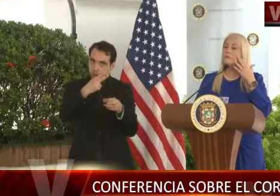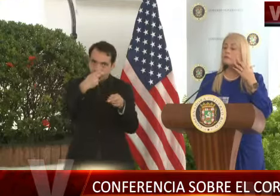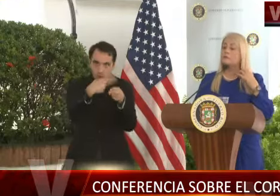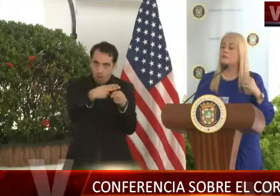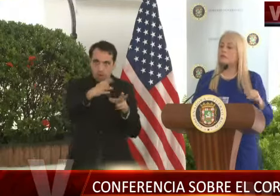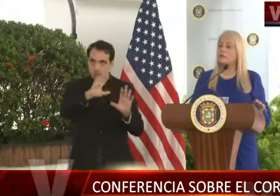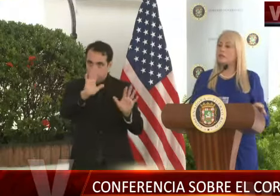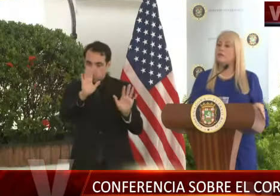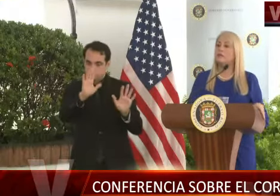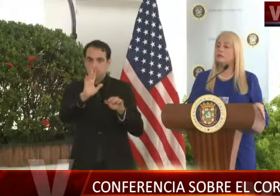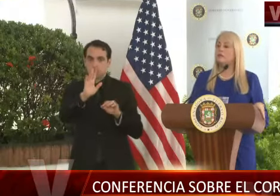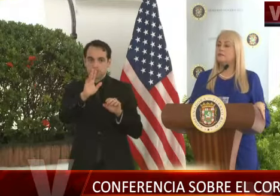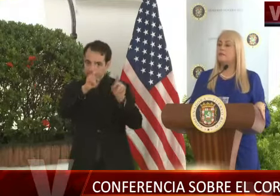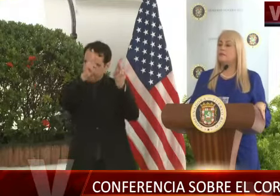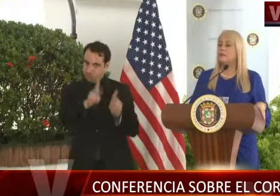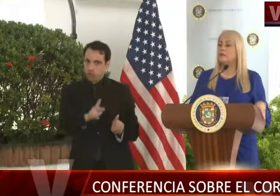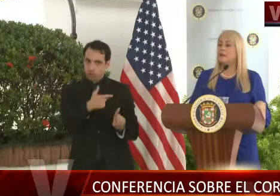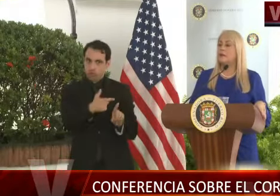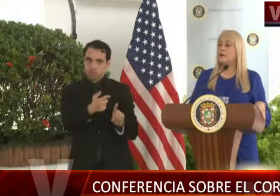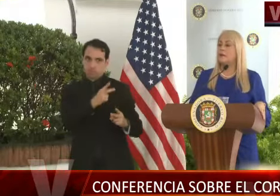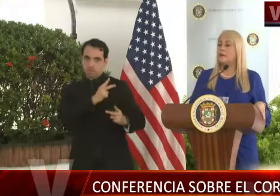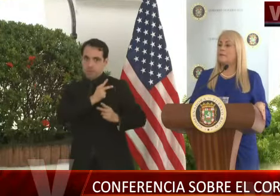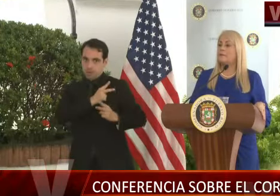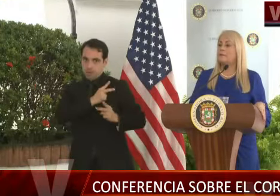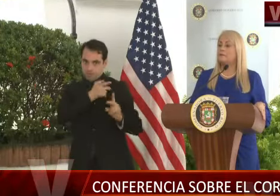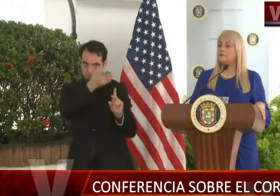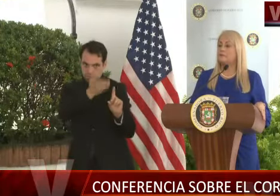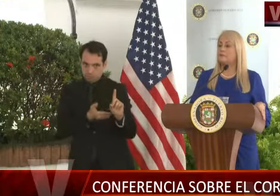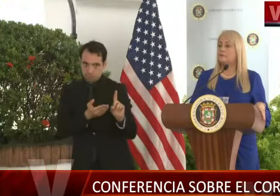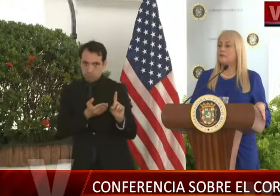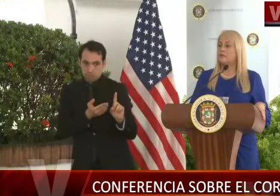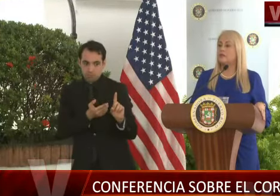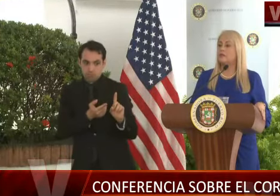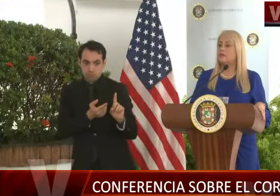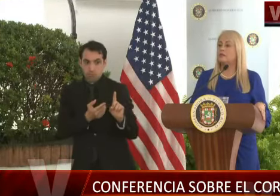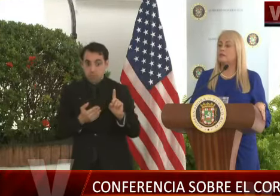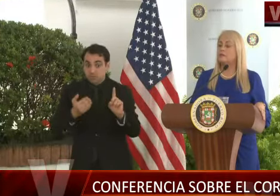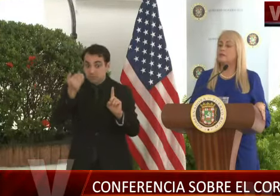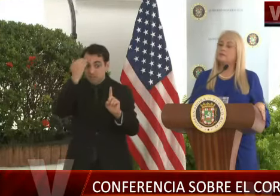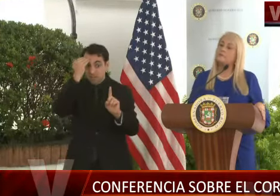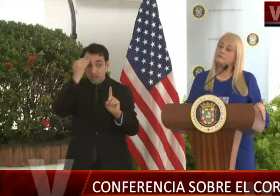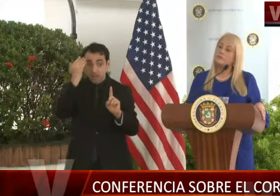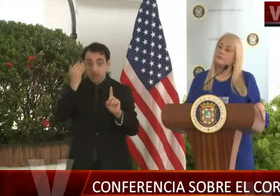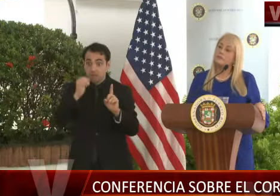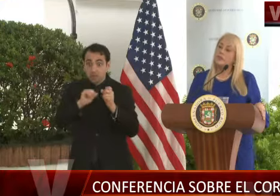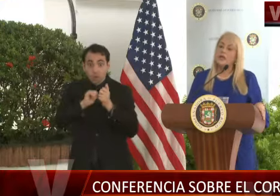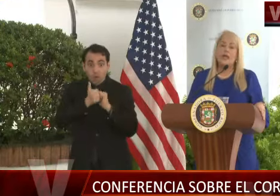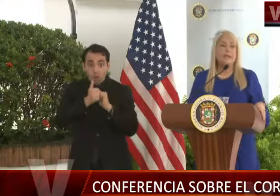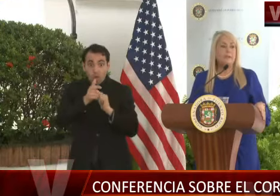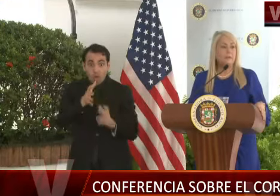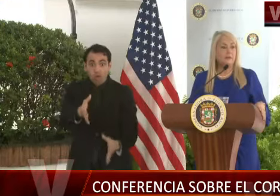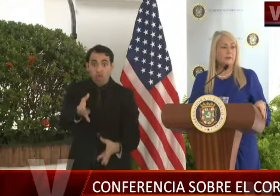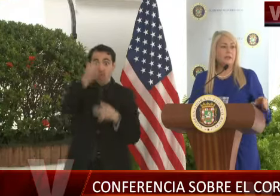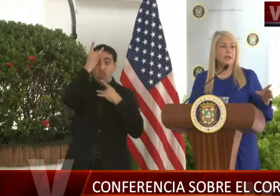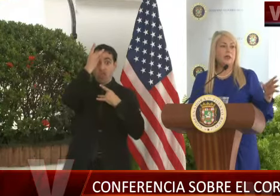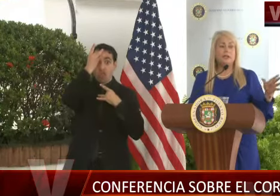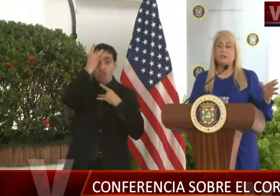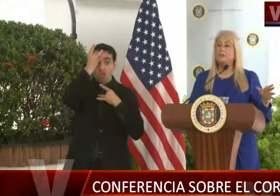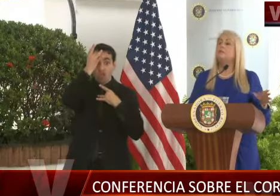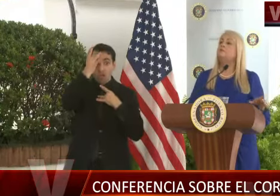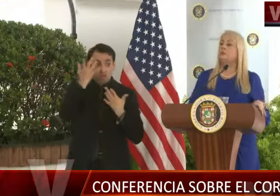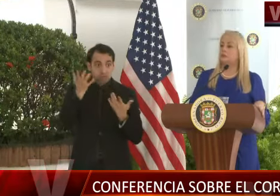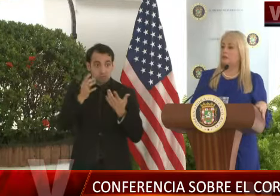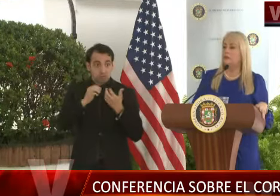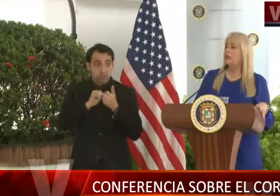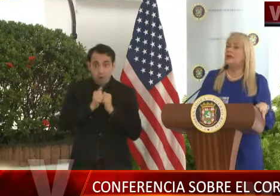dónde es, pero esa persona, ¿se sabe cómo obtuvo el contagio, si fue